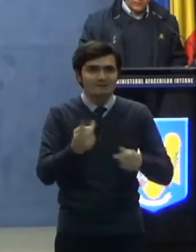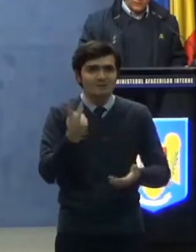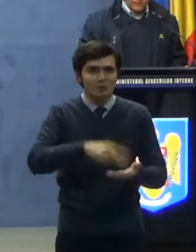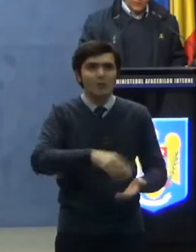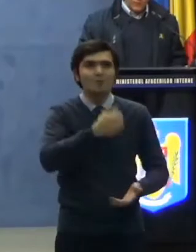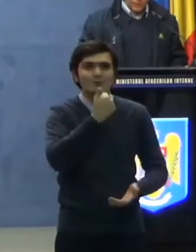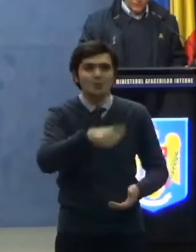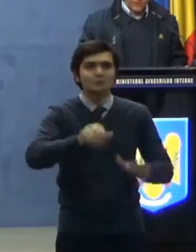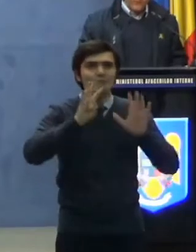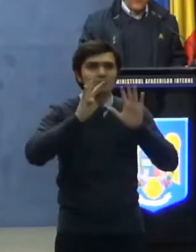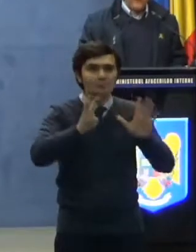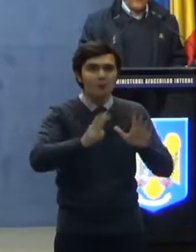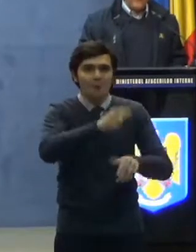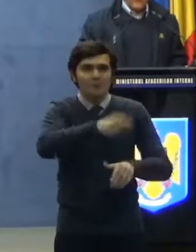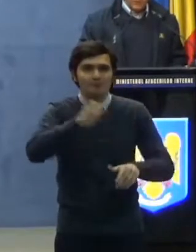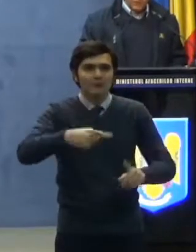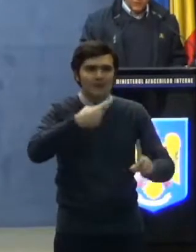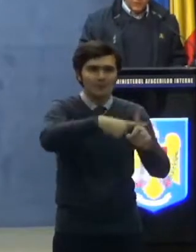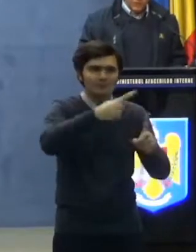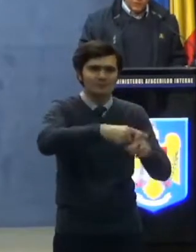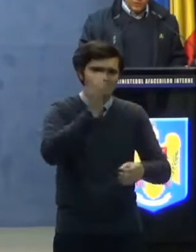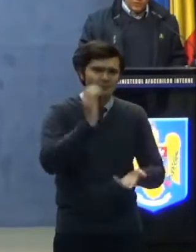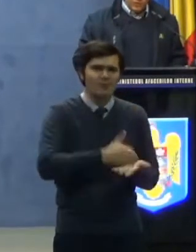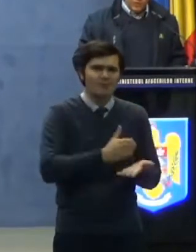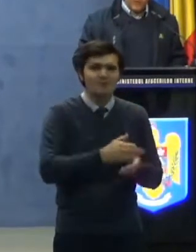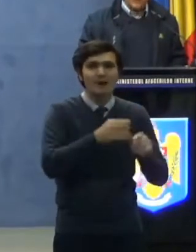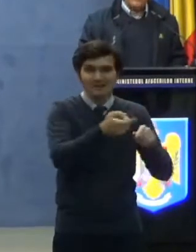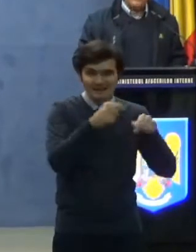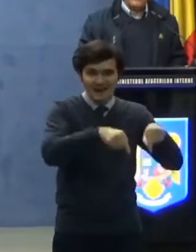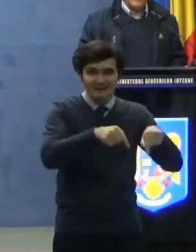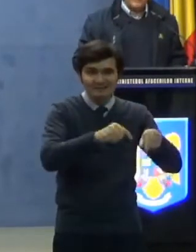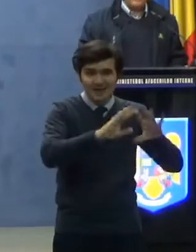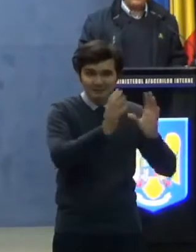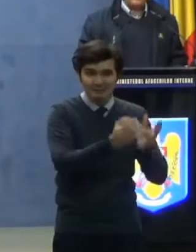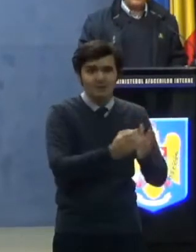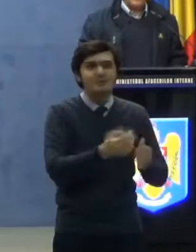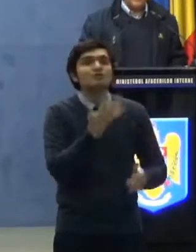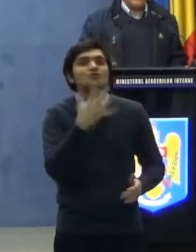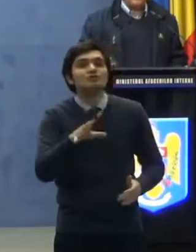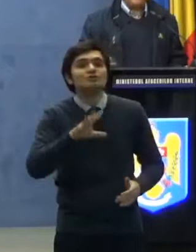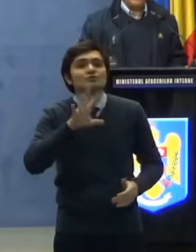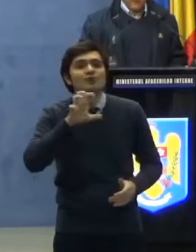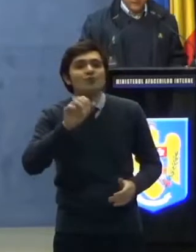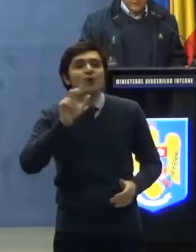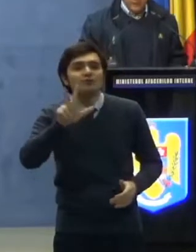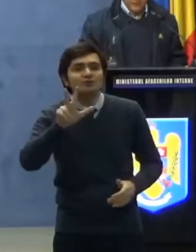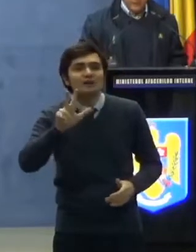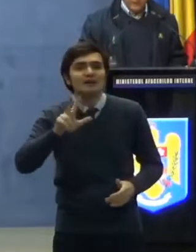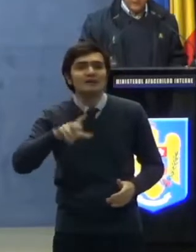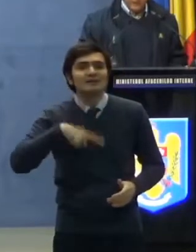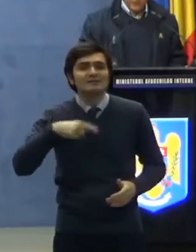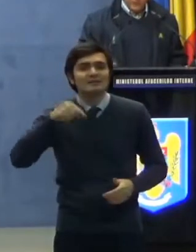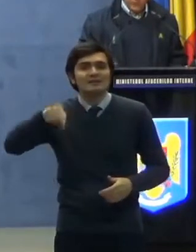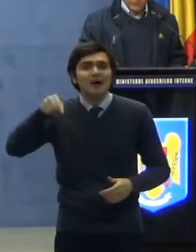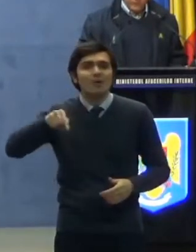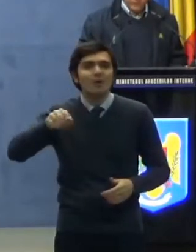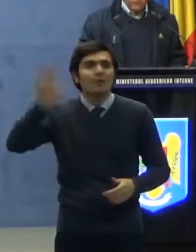cazuri confirmate, 593 se află în